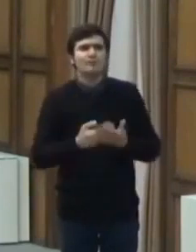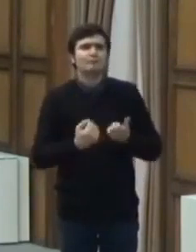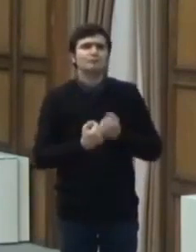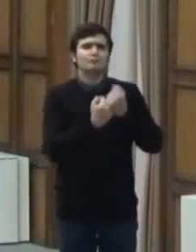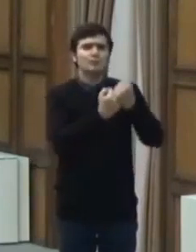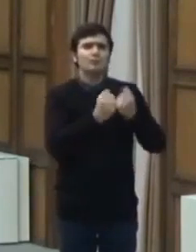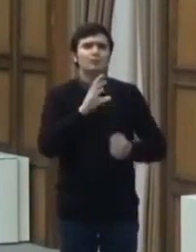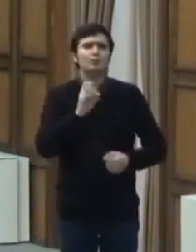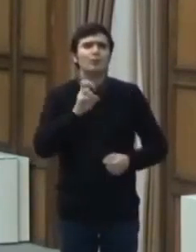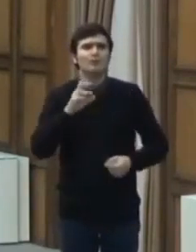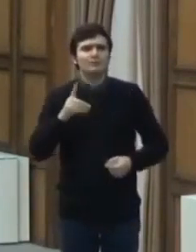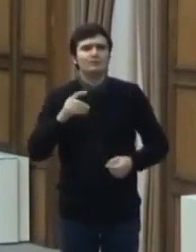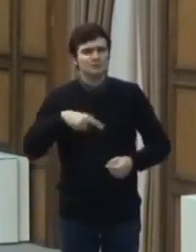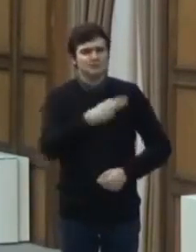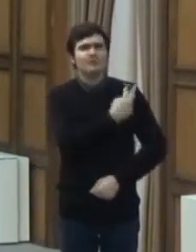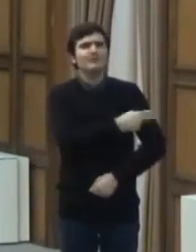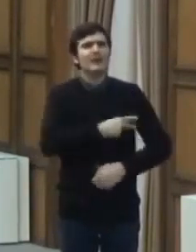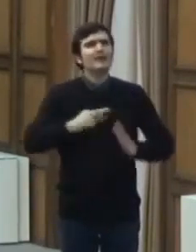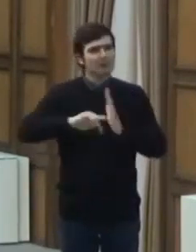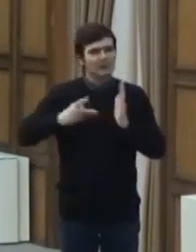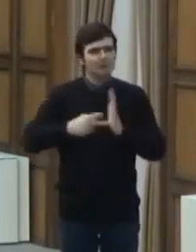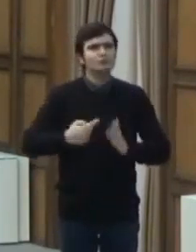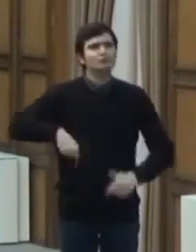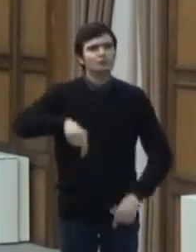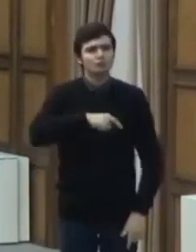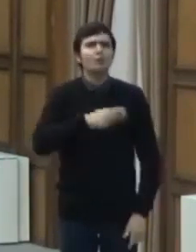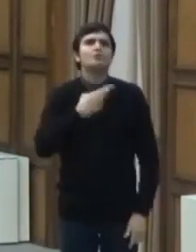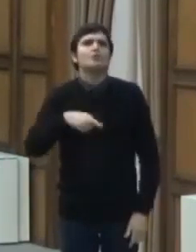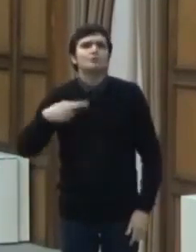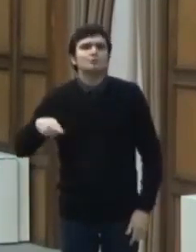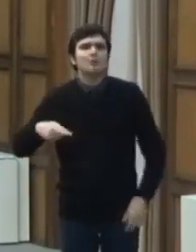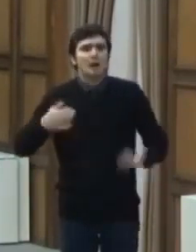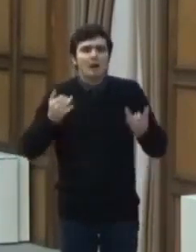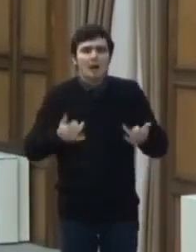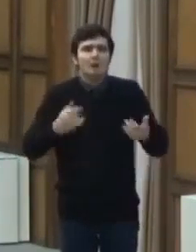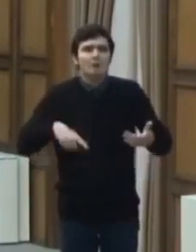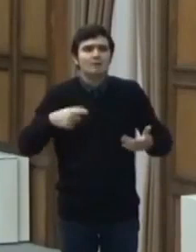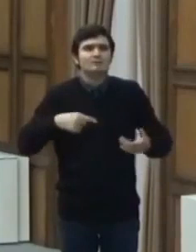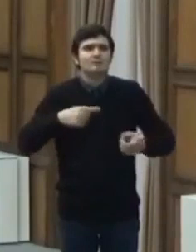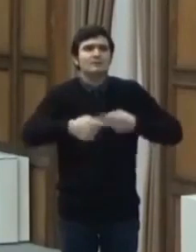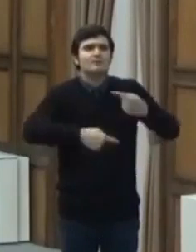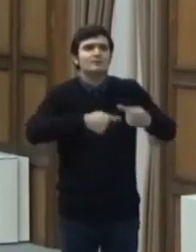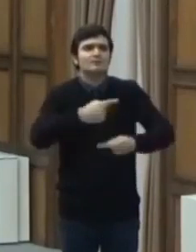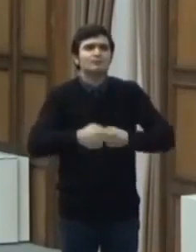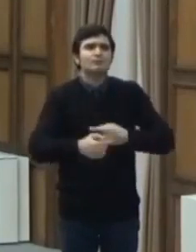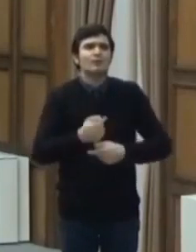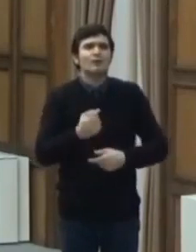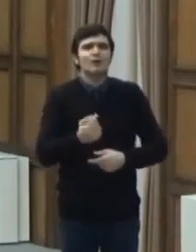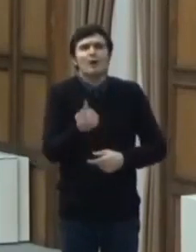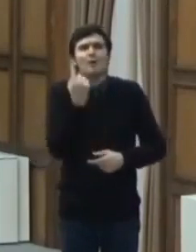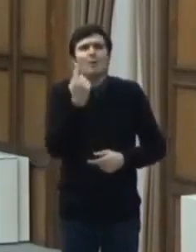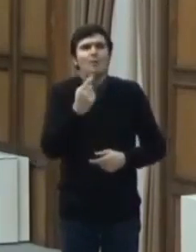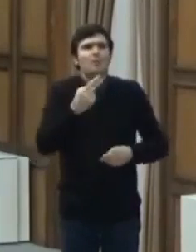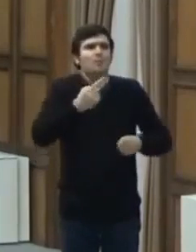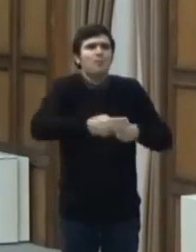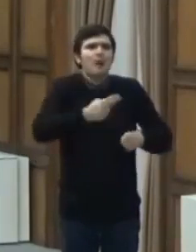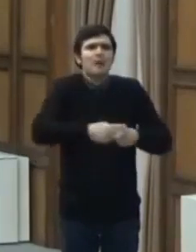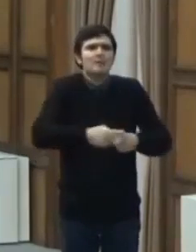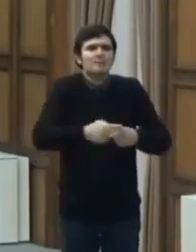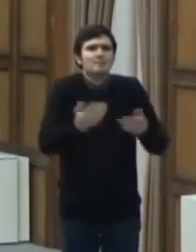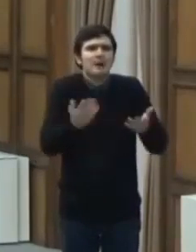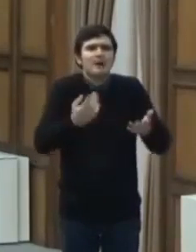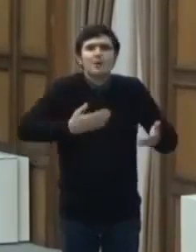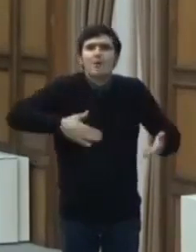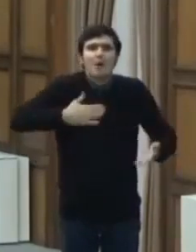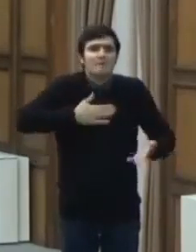pregătite. suntem în continuare în desfășurarea unei patologii pe care o avem și nu